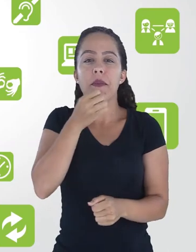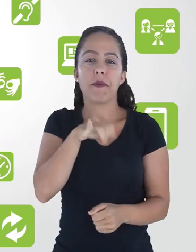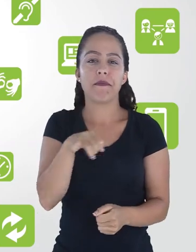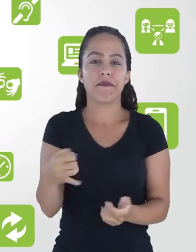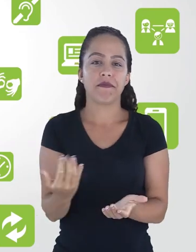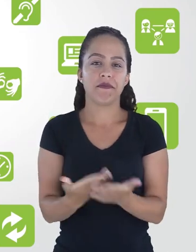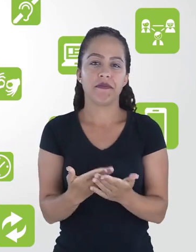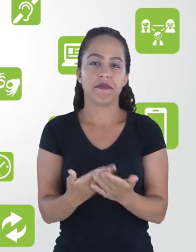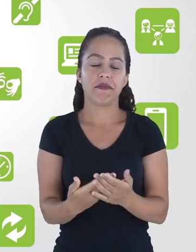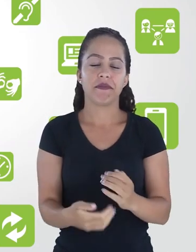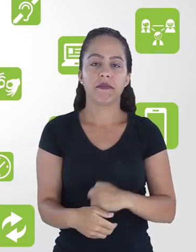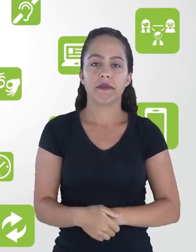estudos!